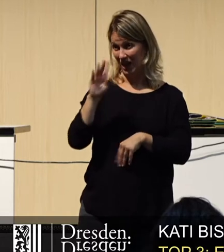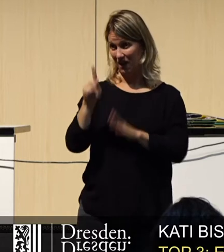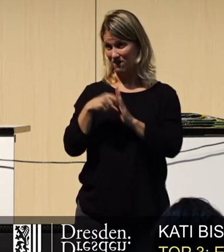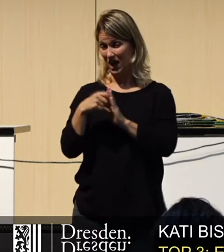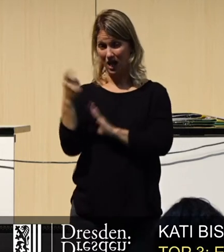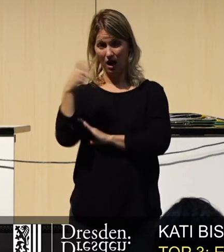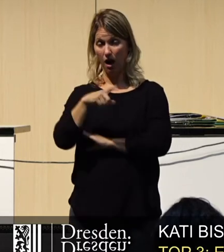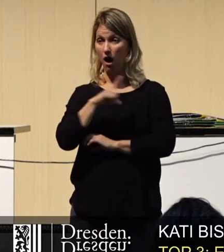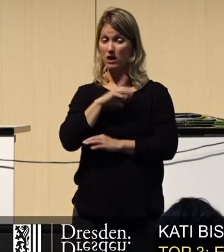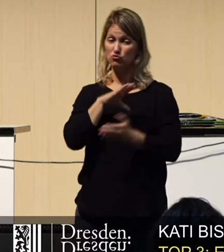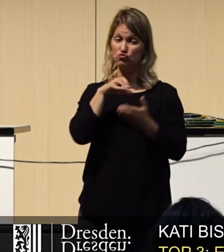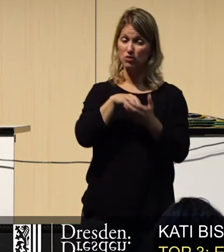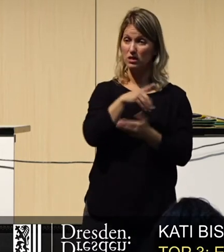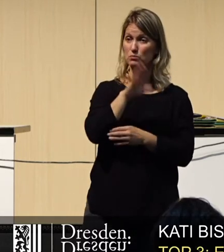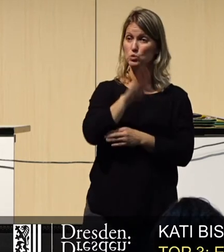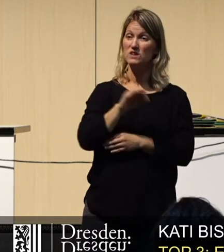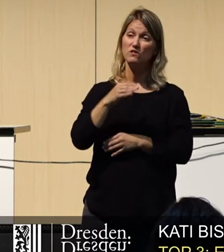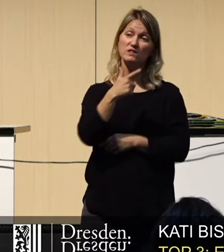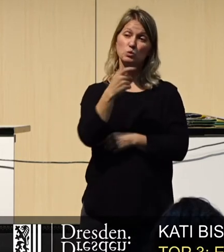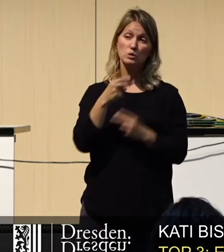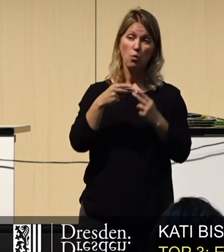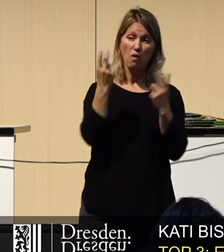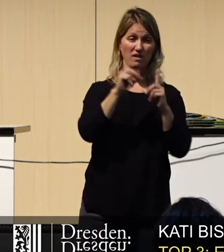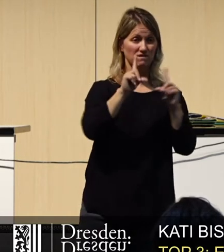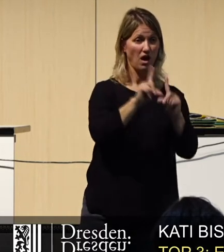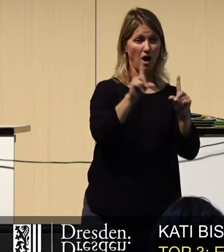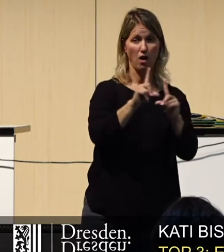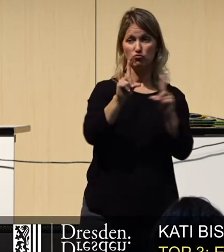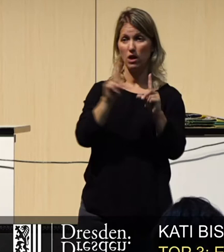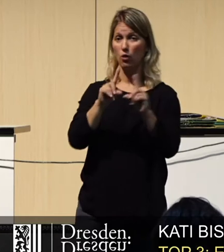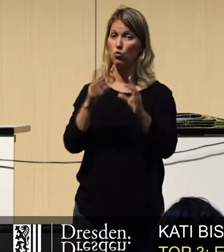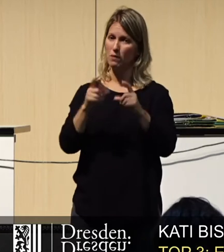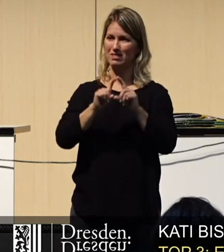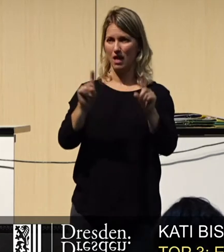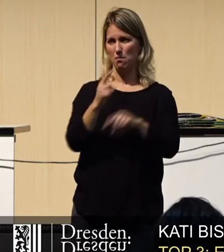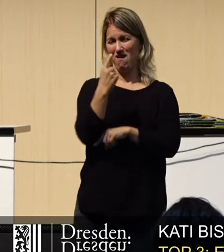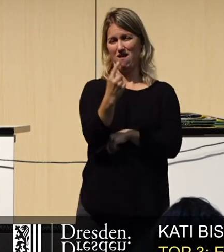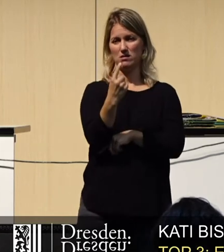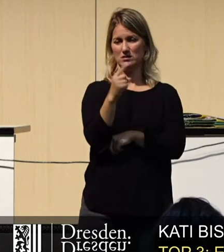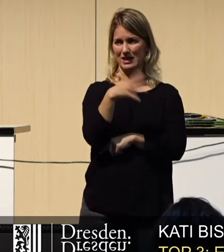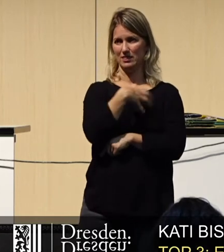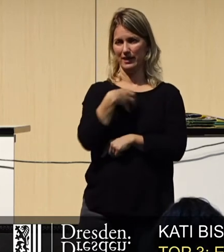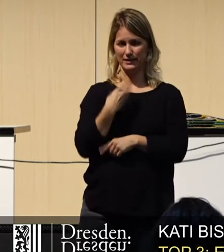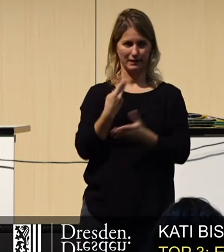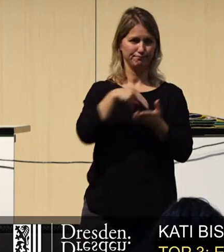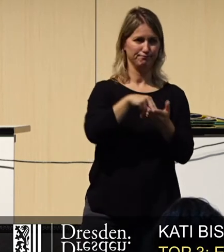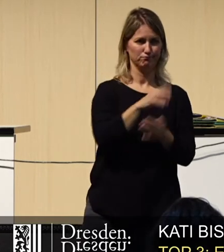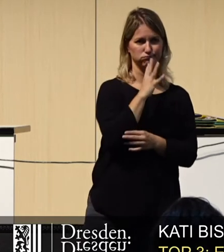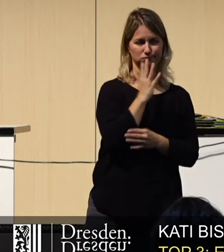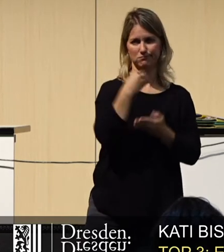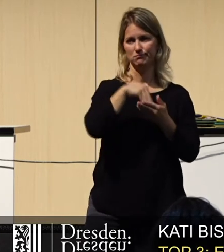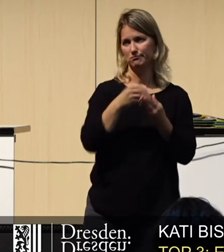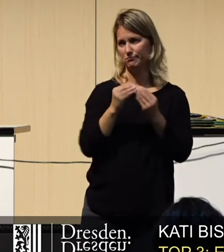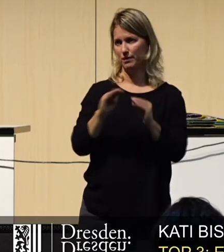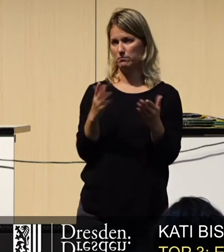25 öffentliche Veranstaltungen nur zu diesem einen Thema in ganz Dresden durchführen müssen. Und dazu gab es